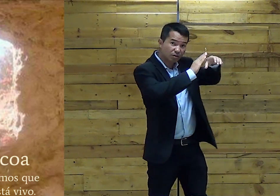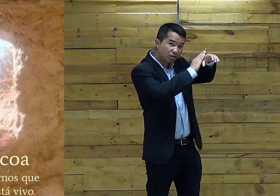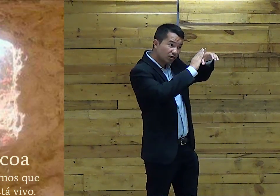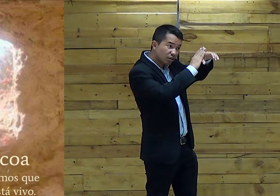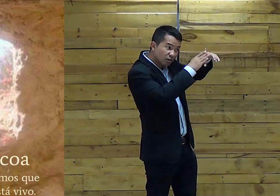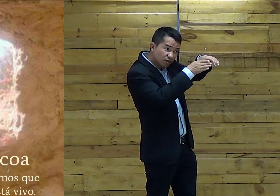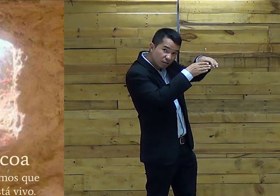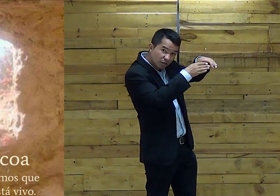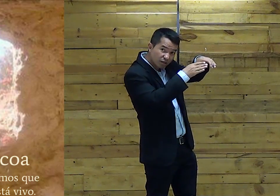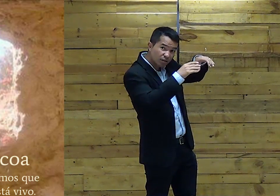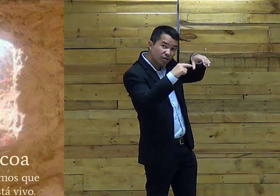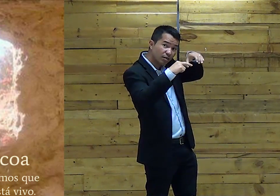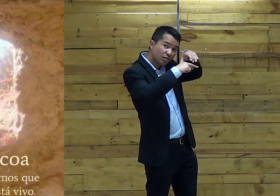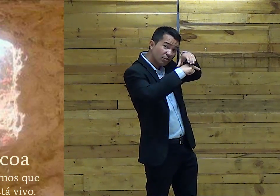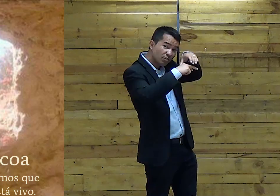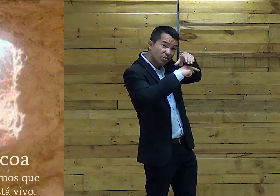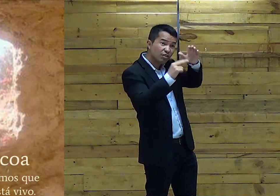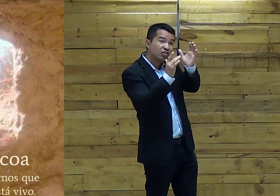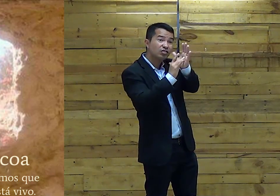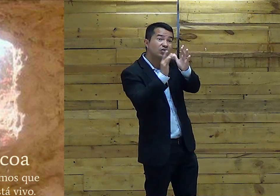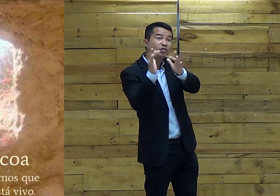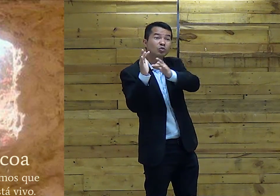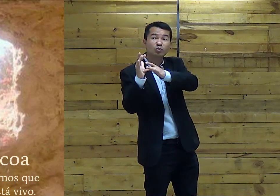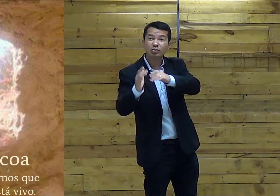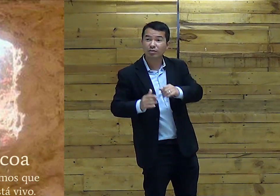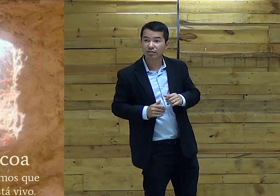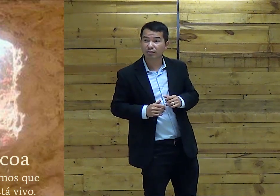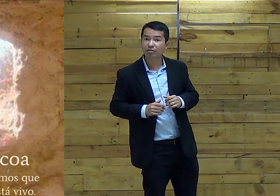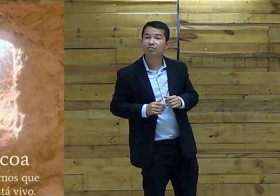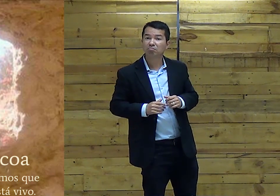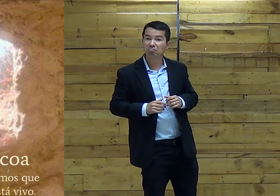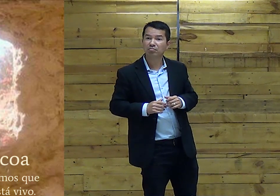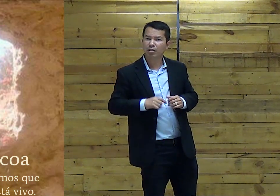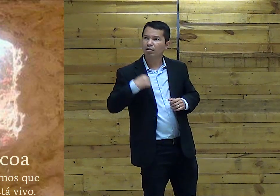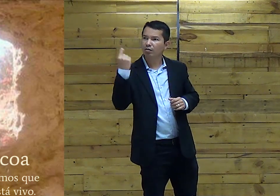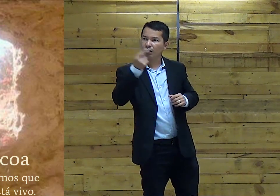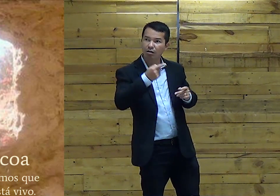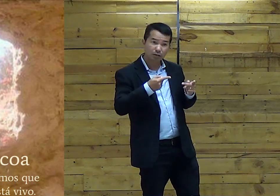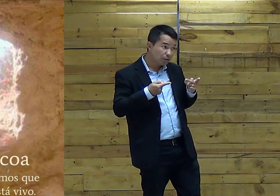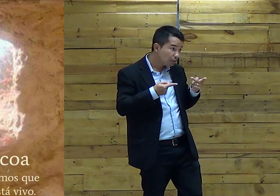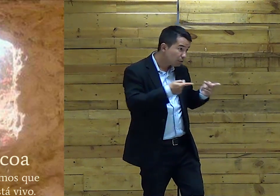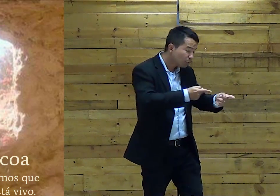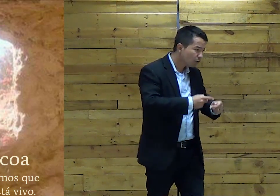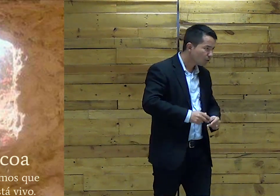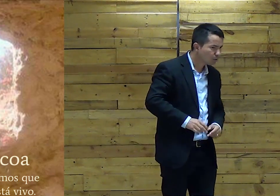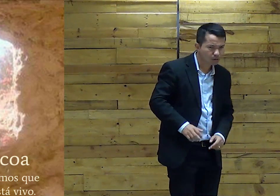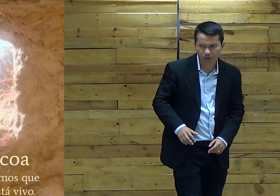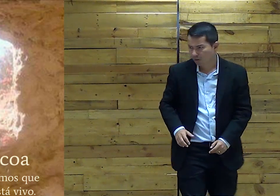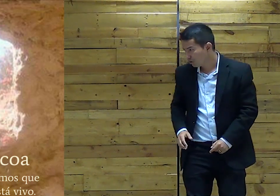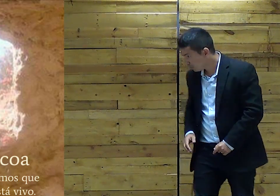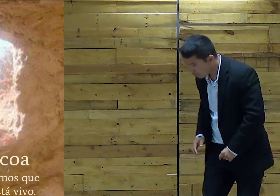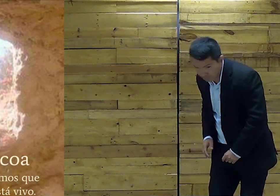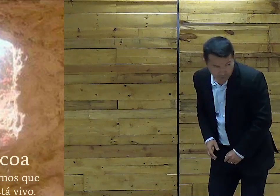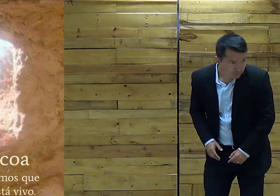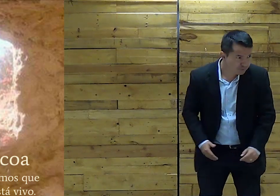Para conhecer lá O sepulcro de Jesus E